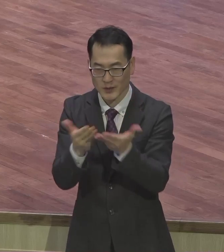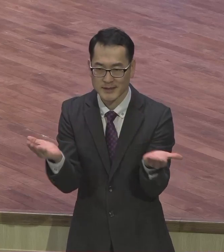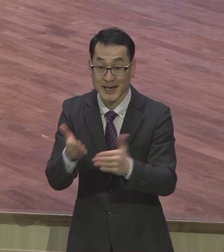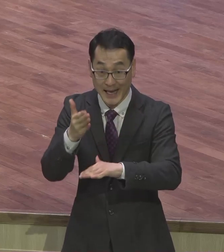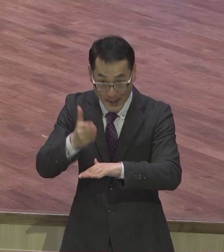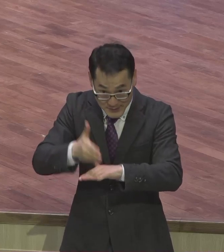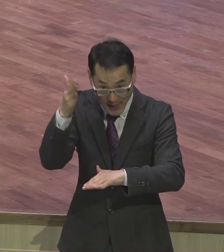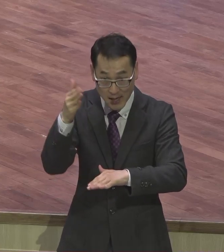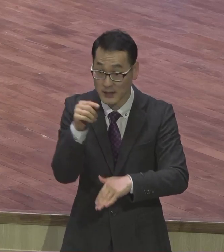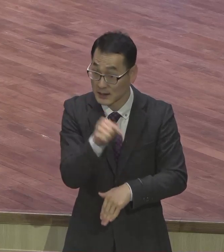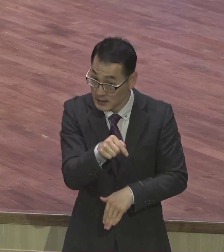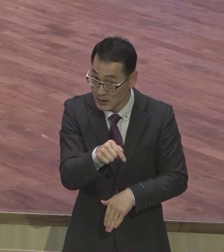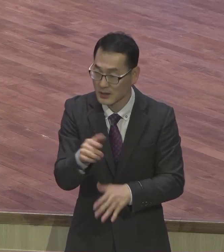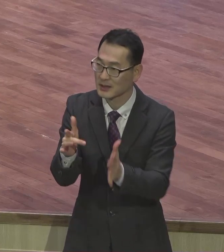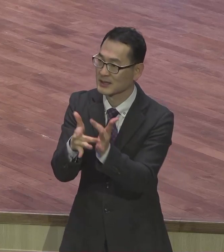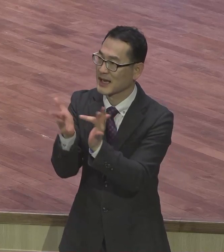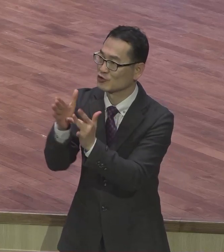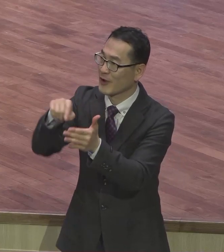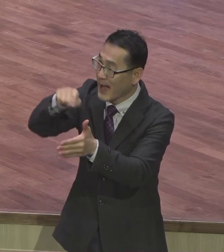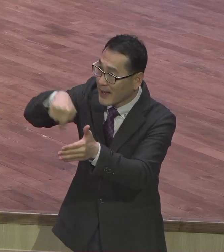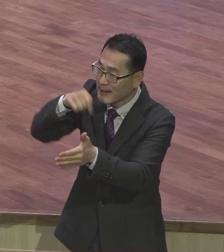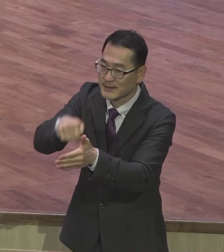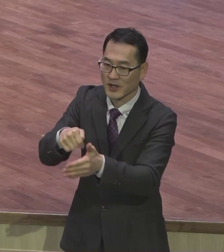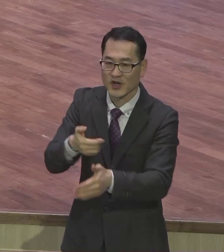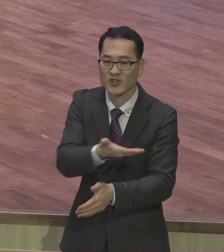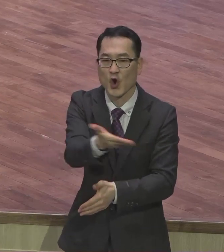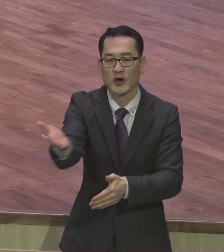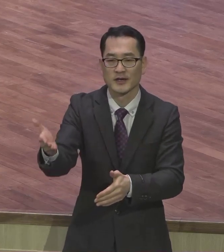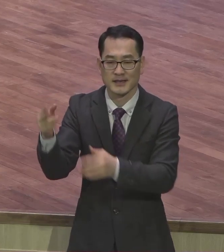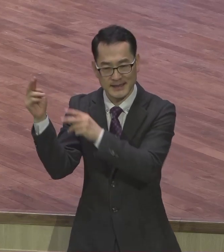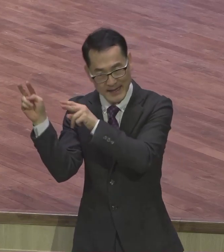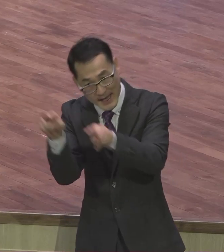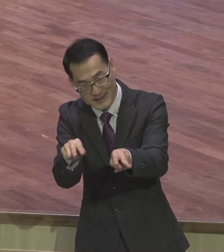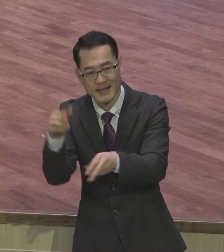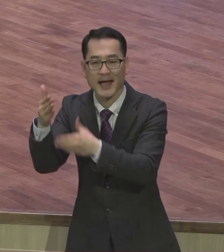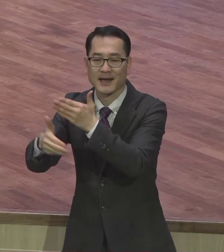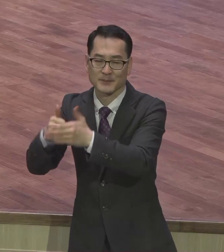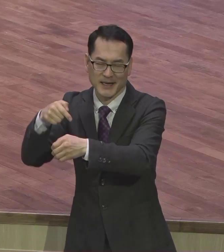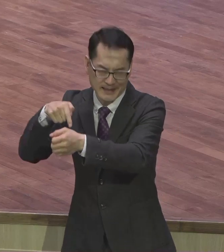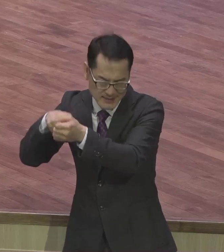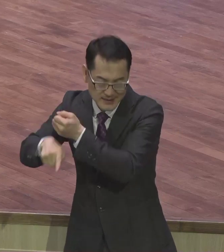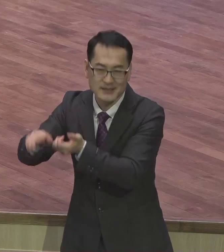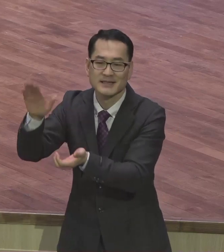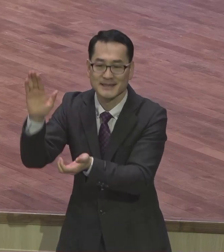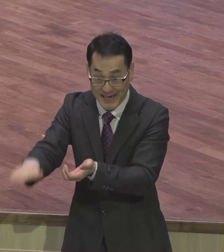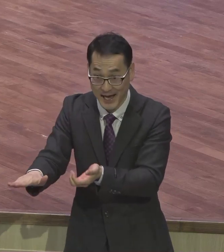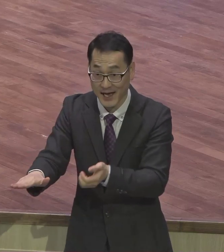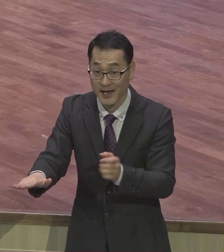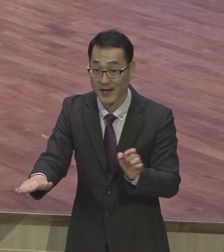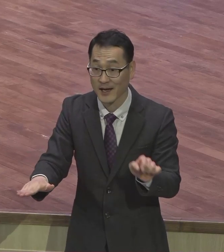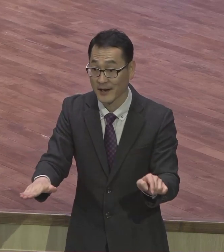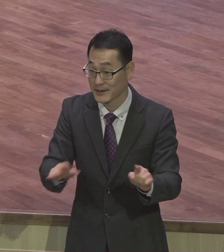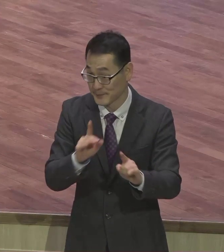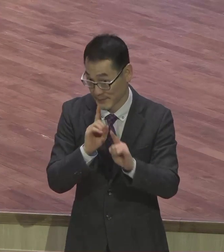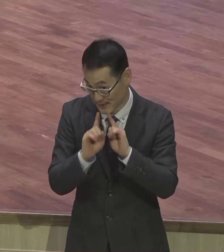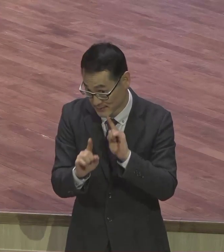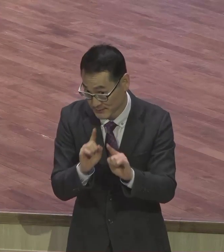안에서 너희를 향하신 뭐요 하나님의 뜻이니라 오늘 하나님의 기뻐신 뜻인데